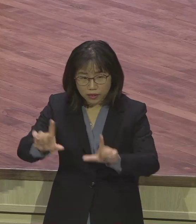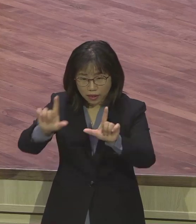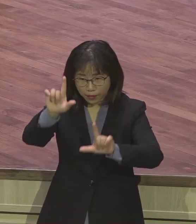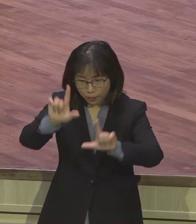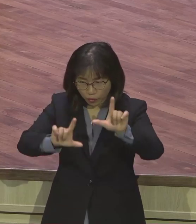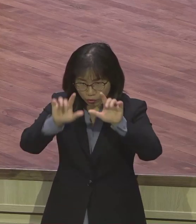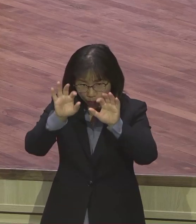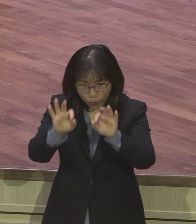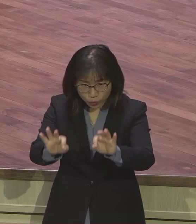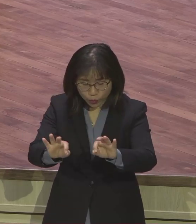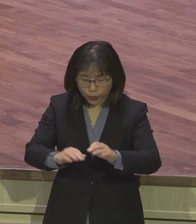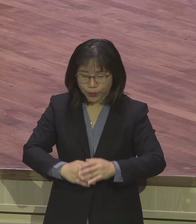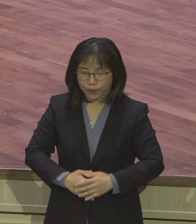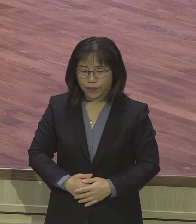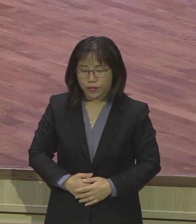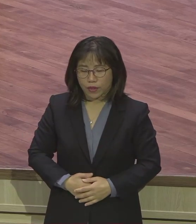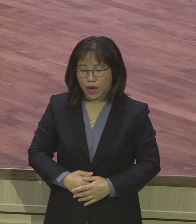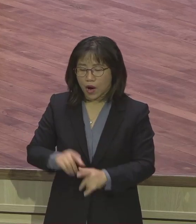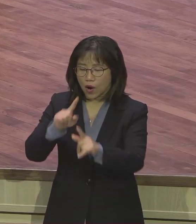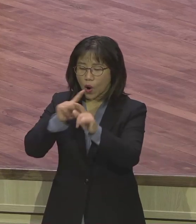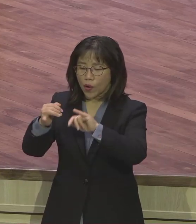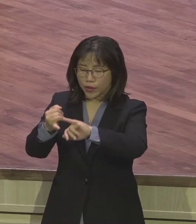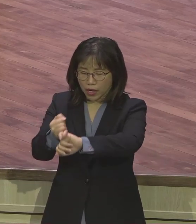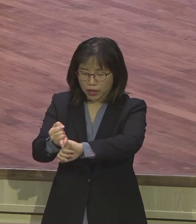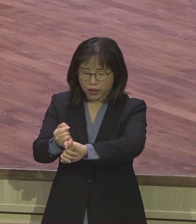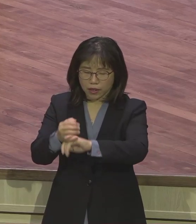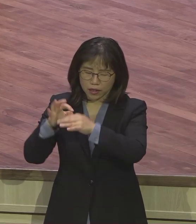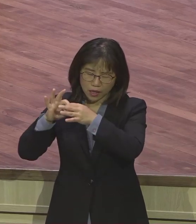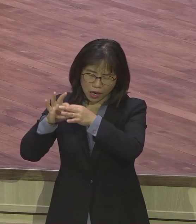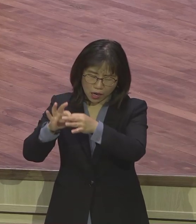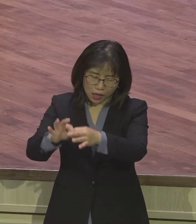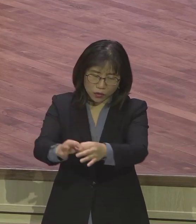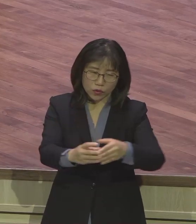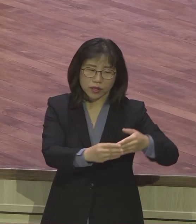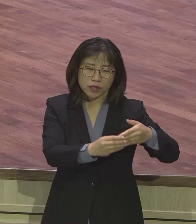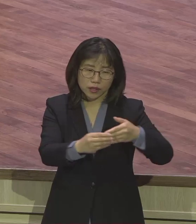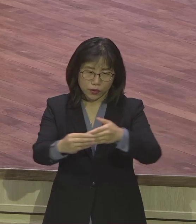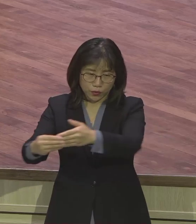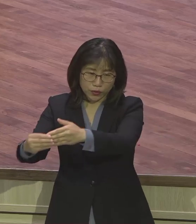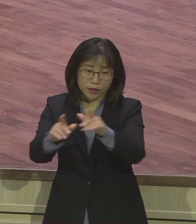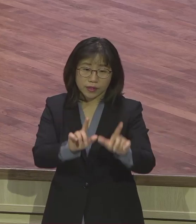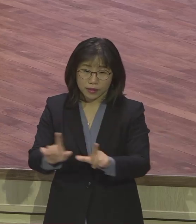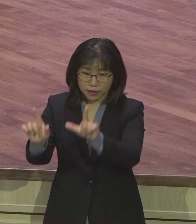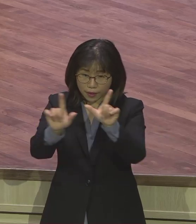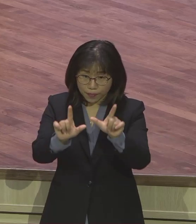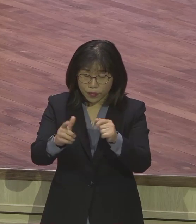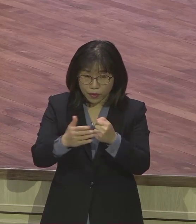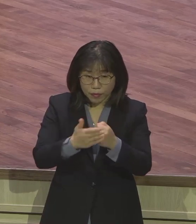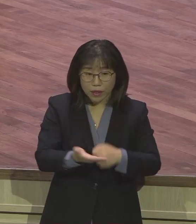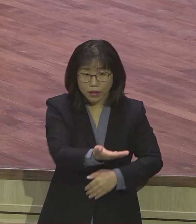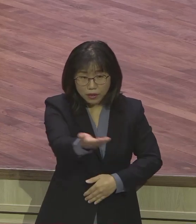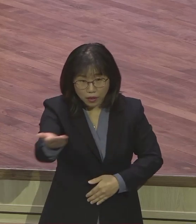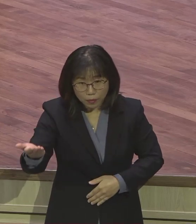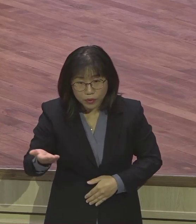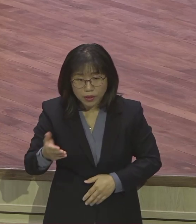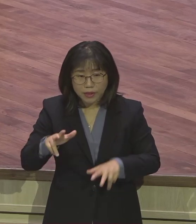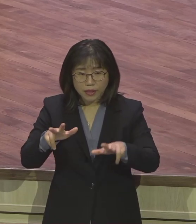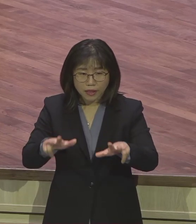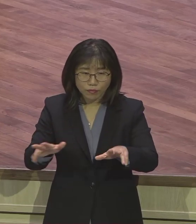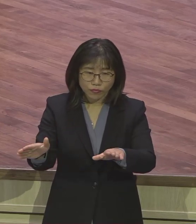언약이 이끄는 삶이다. 자 여러분도 오늘부터 여러분 기분대로 감정대로 살지